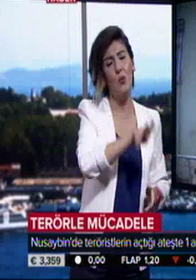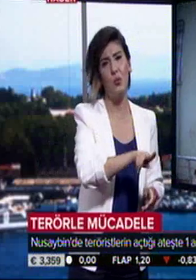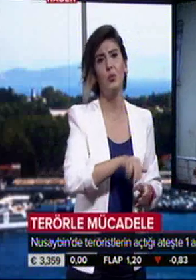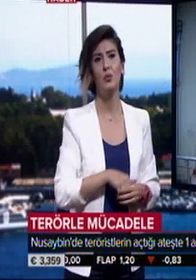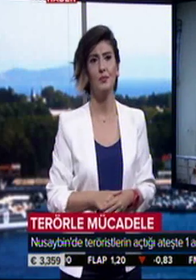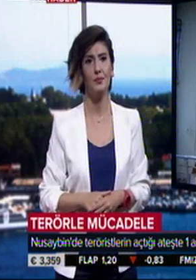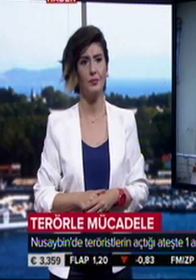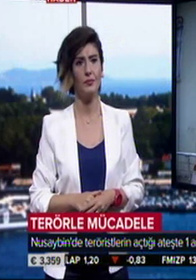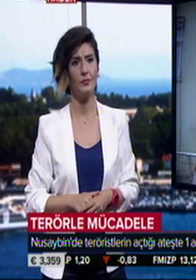düştü.